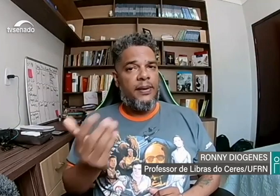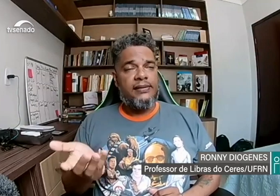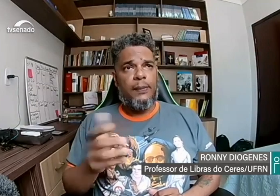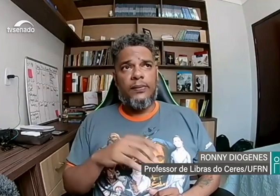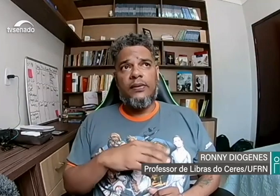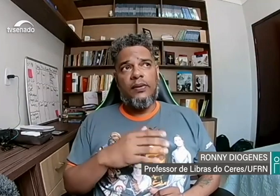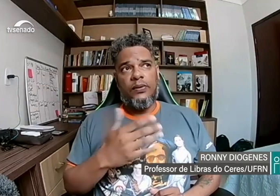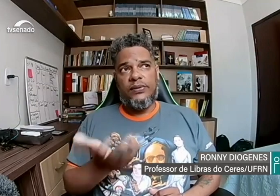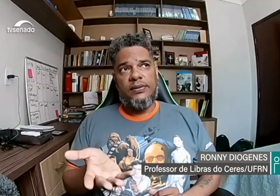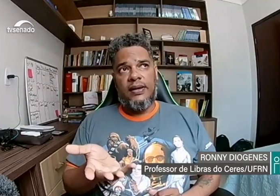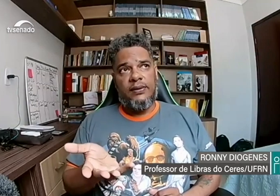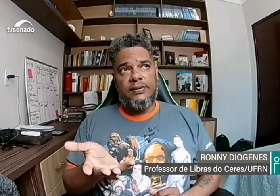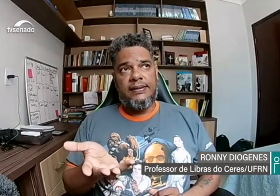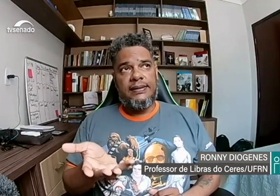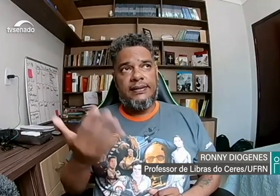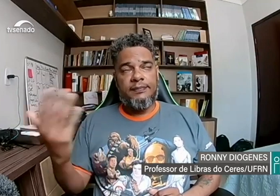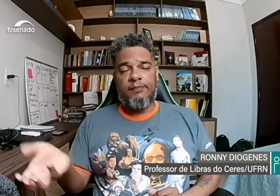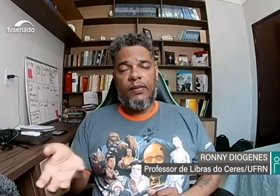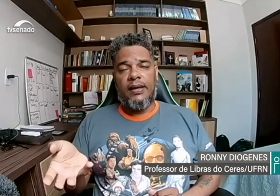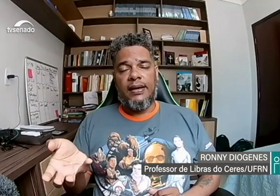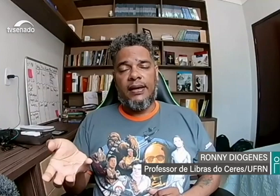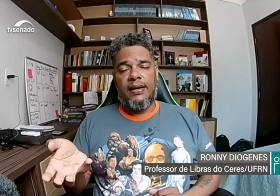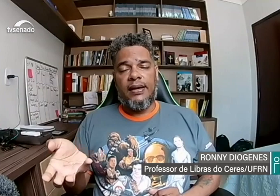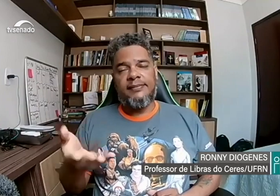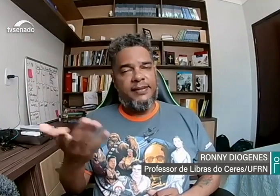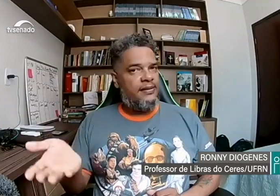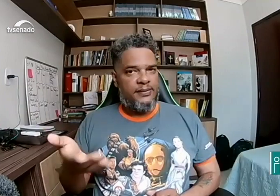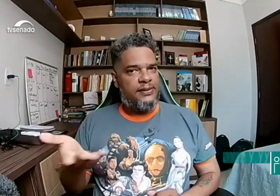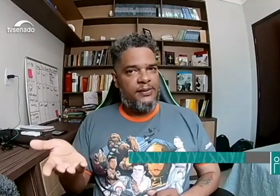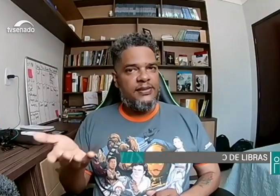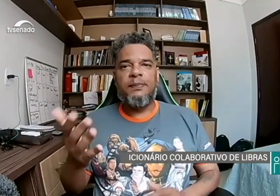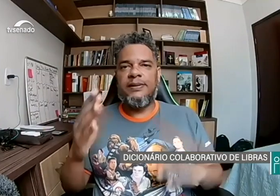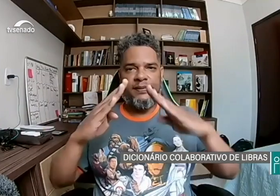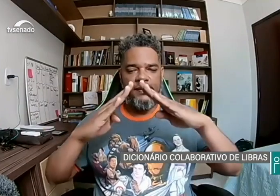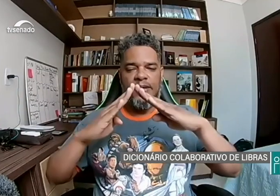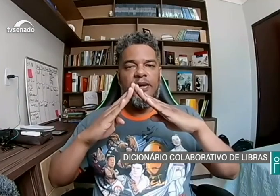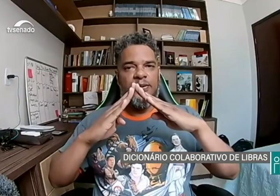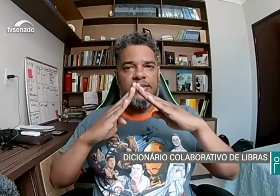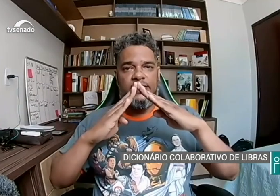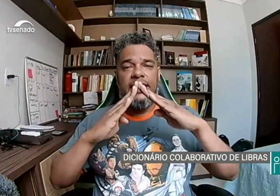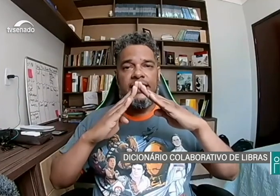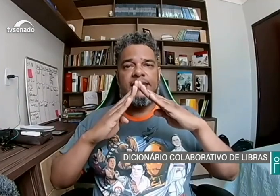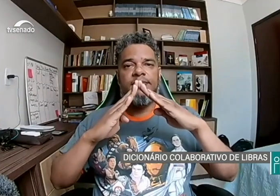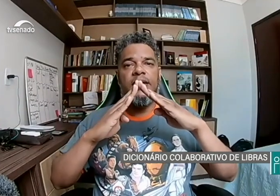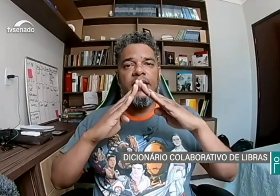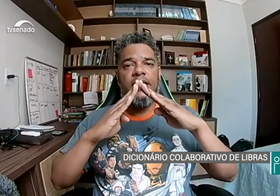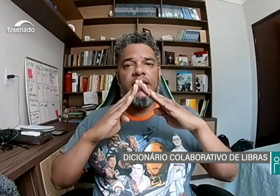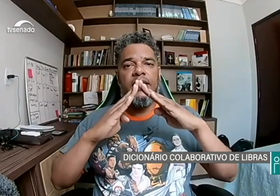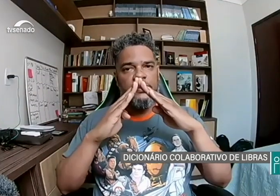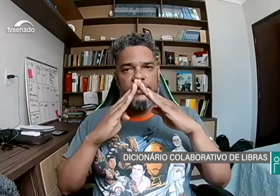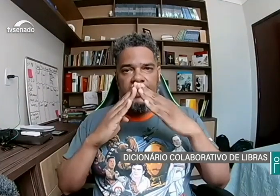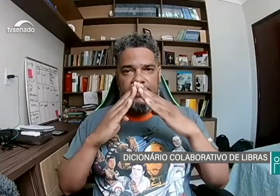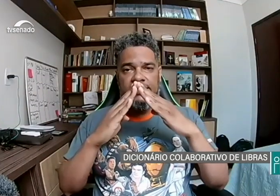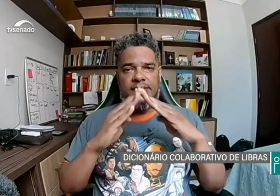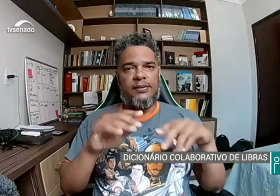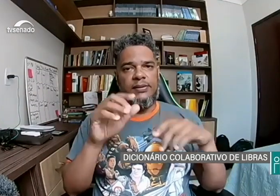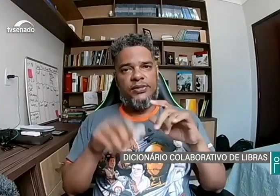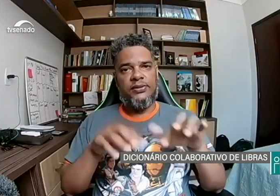exemplo, o sinal de casa, né? Um sinal simples. O sinal de casa. Eu posso buscar esse sinal digitando a